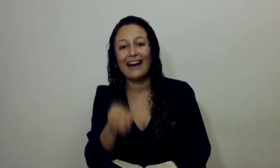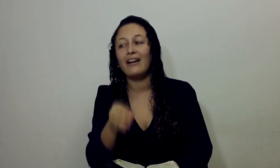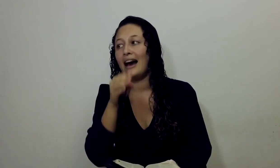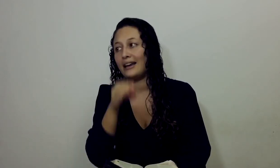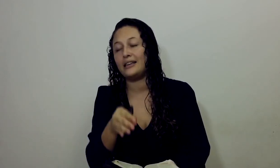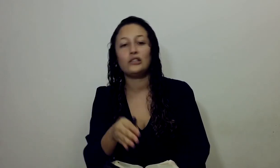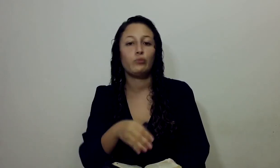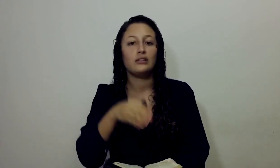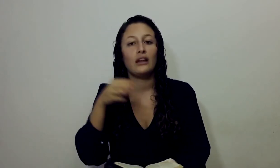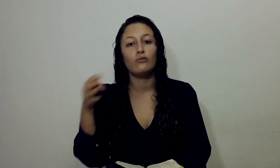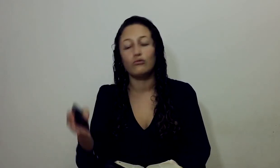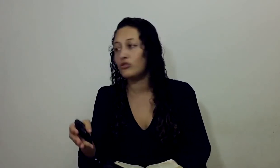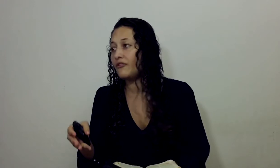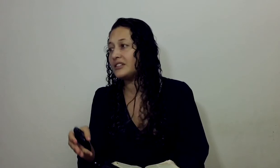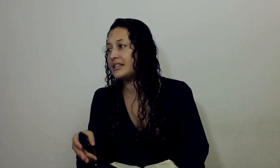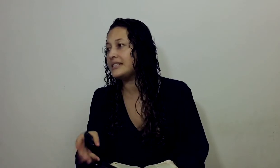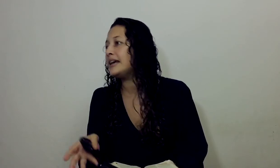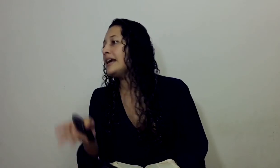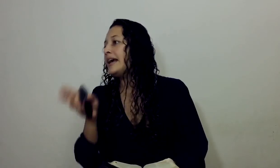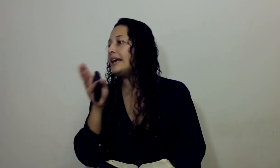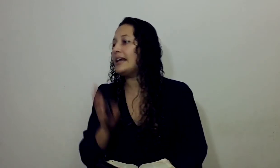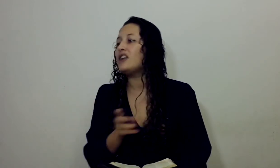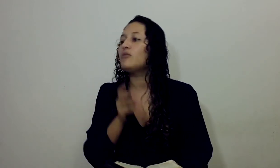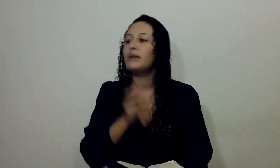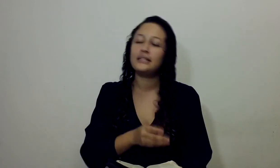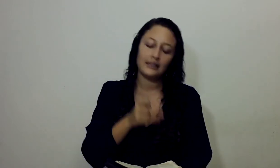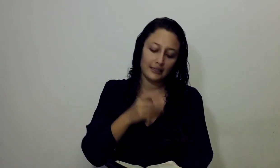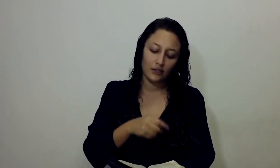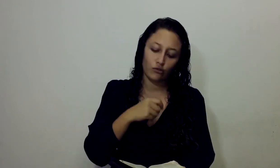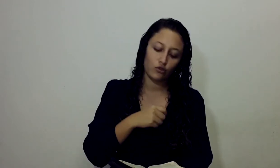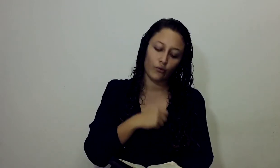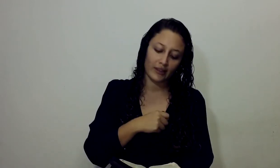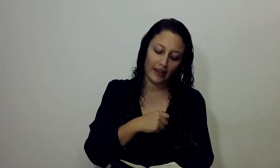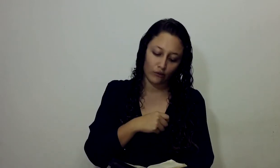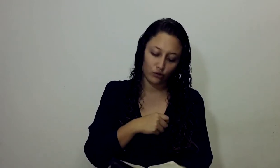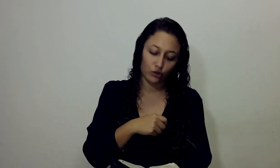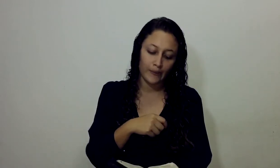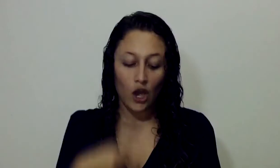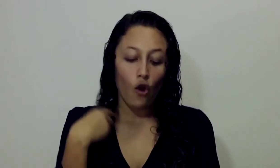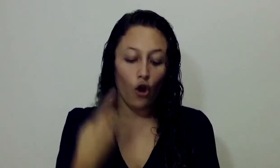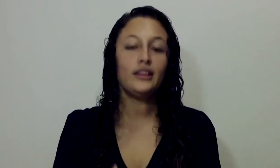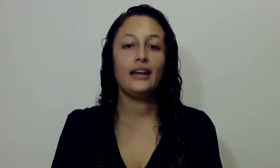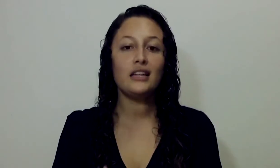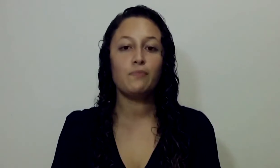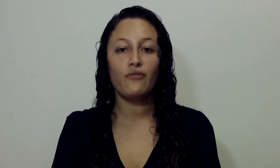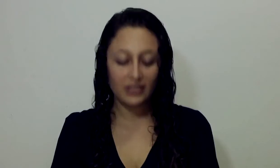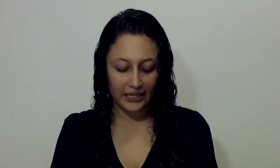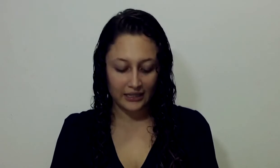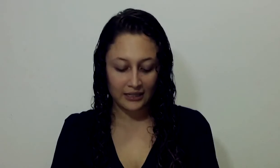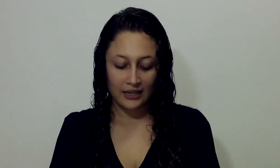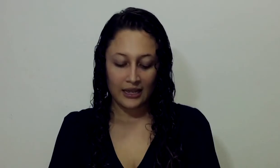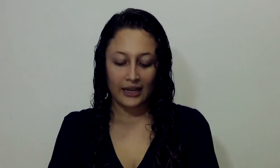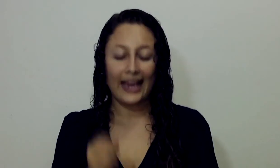Acaba Ahí Después De la revolución Francesa En el año Mil Setecientos Noventa Y ocho Otra De las